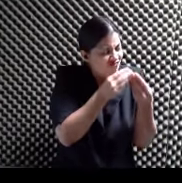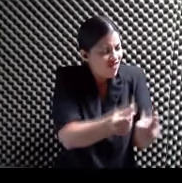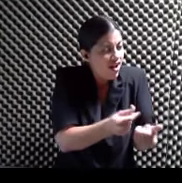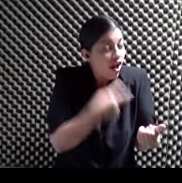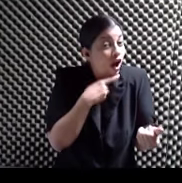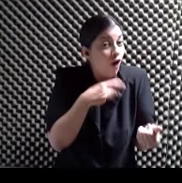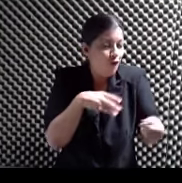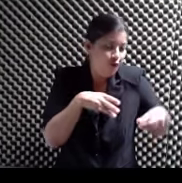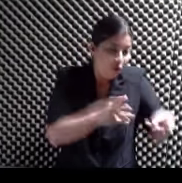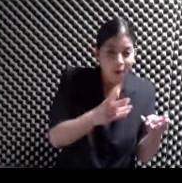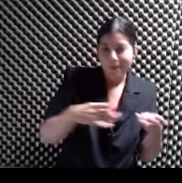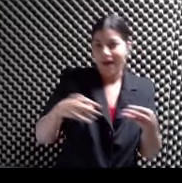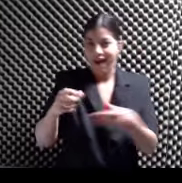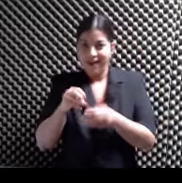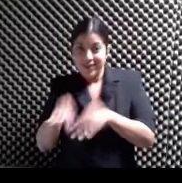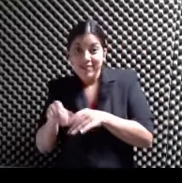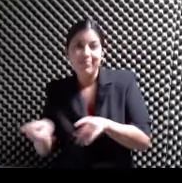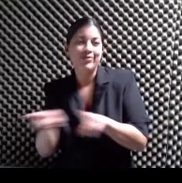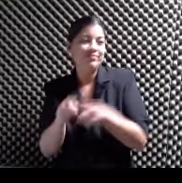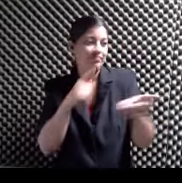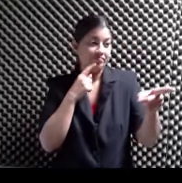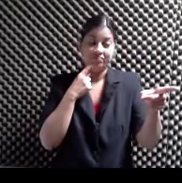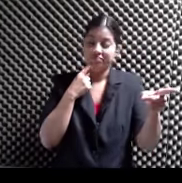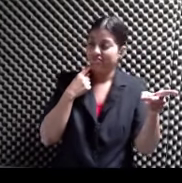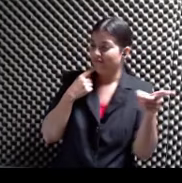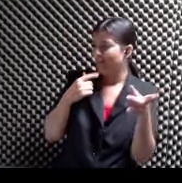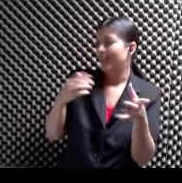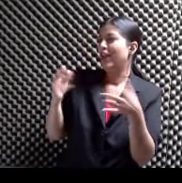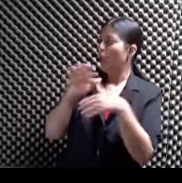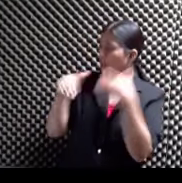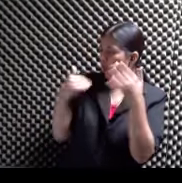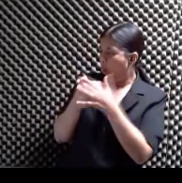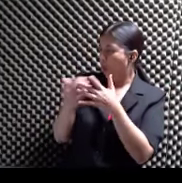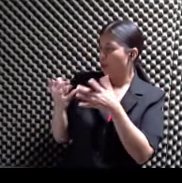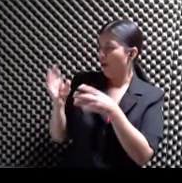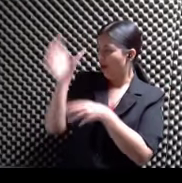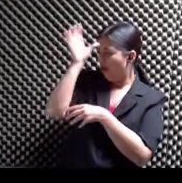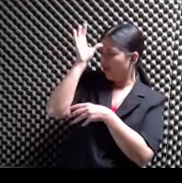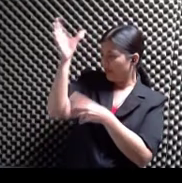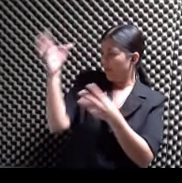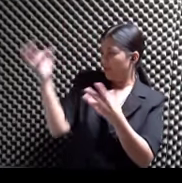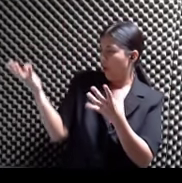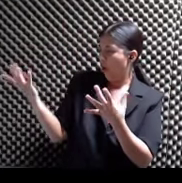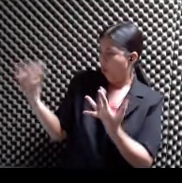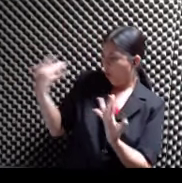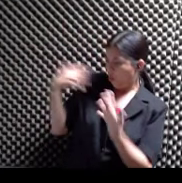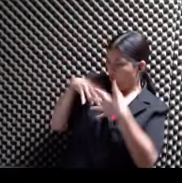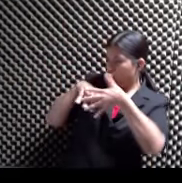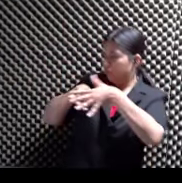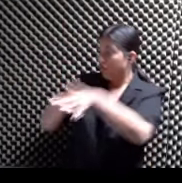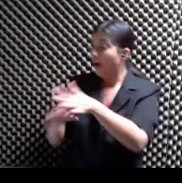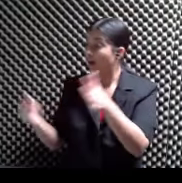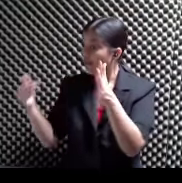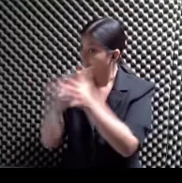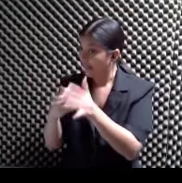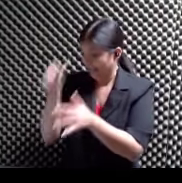ritmo Me estaba dando La recombinación ¿Cómo volví a modificar El concepto De la idea Que estabas plasmando? Eso mismo ¿Viste que estoy